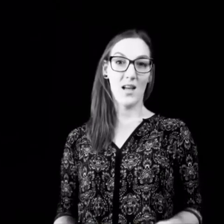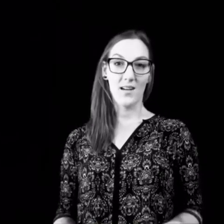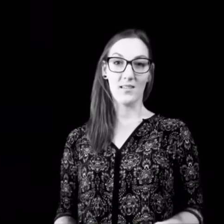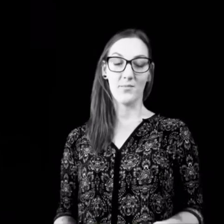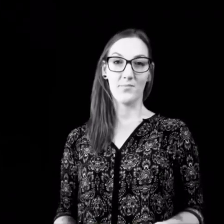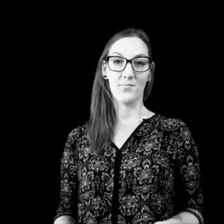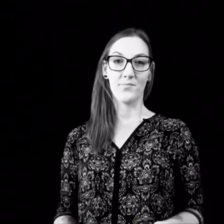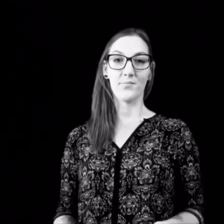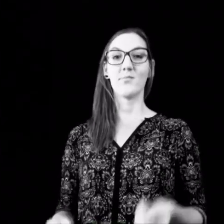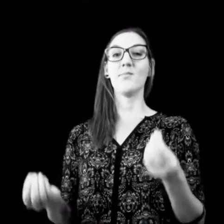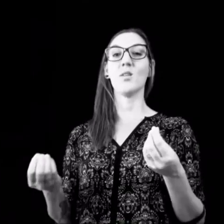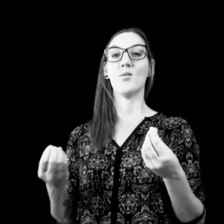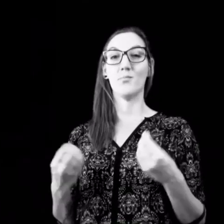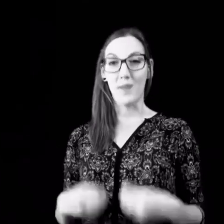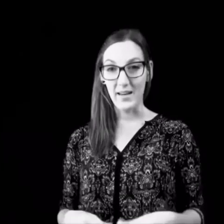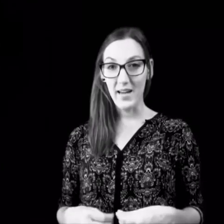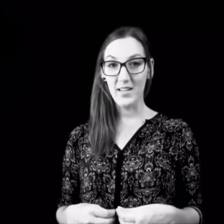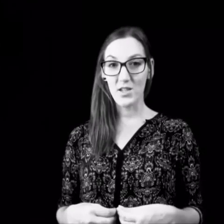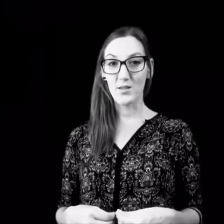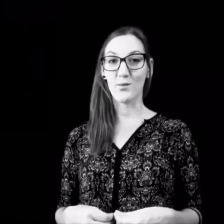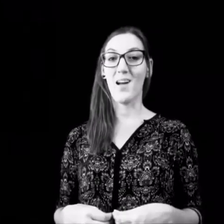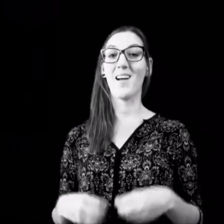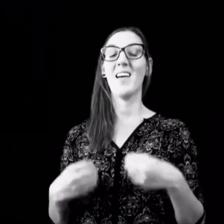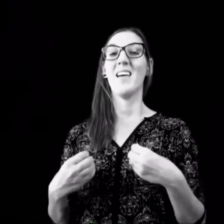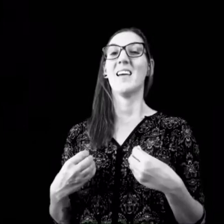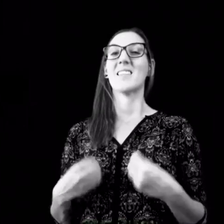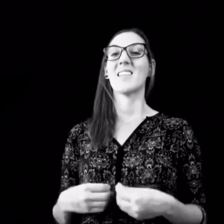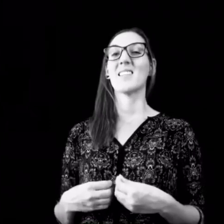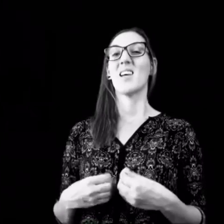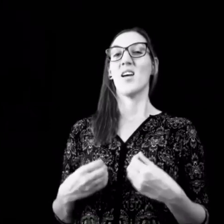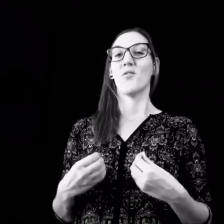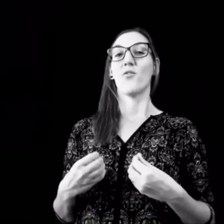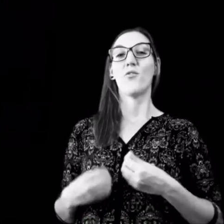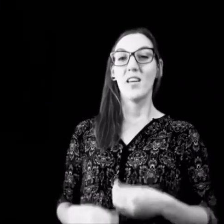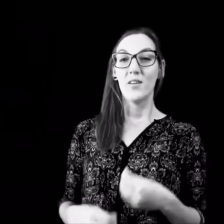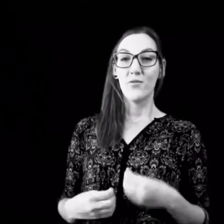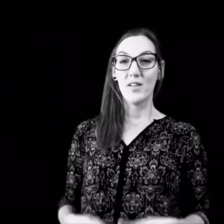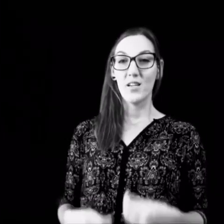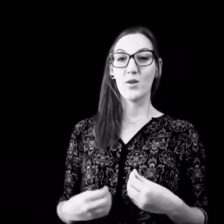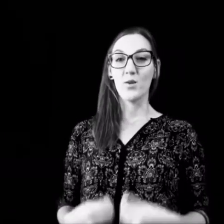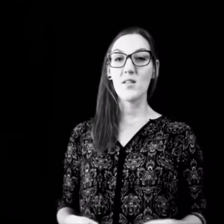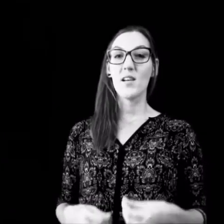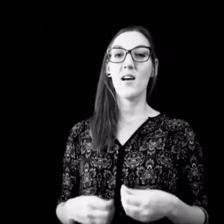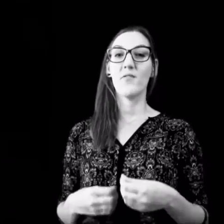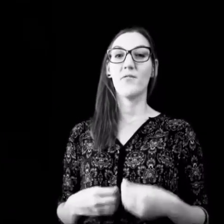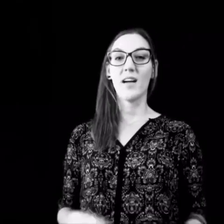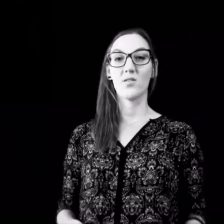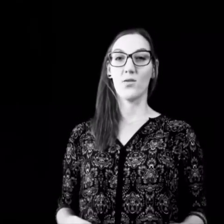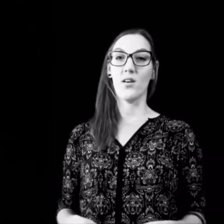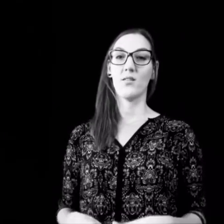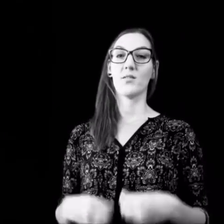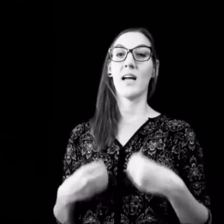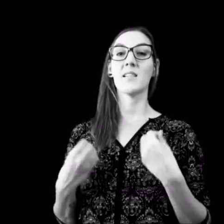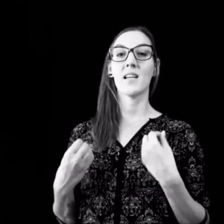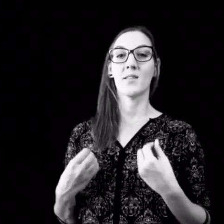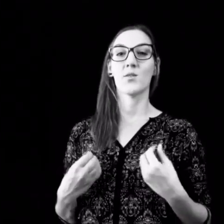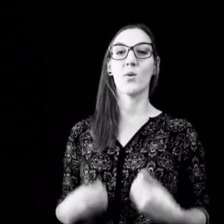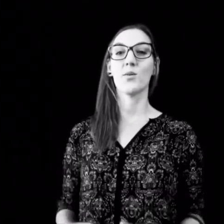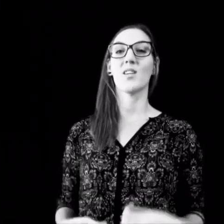krank. Meine Einschätzung nach ist das ein viel, viel größerer Faktor, ein ganz, ganz großer